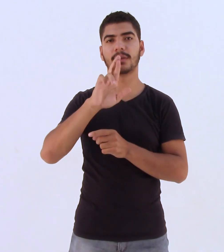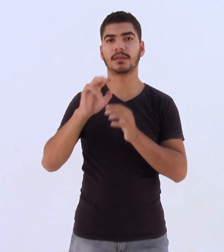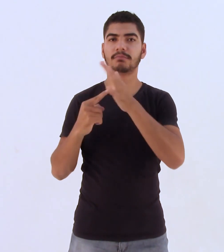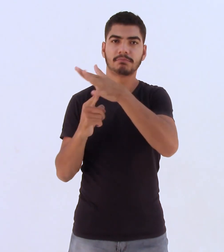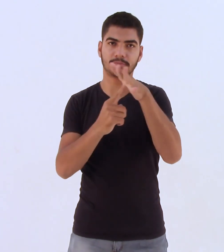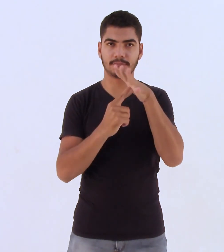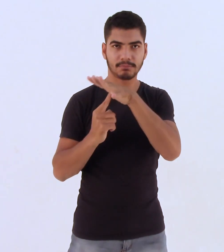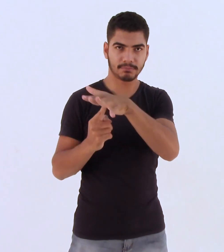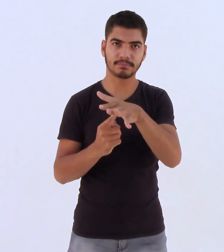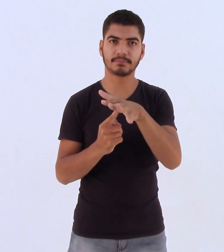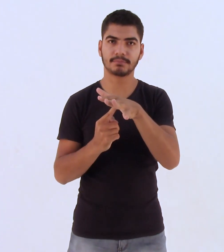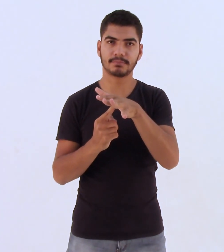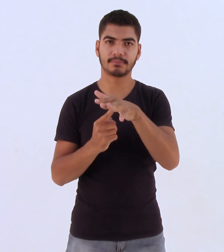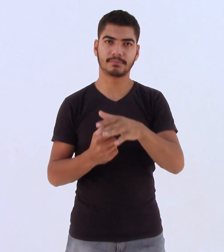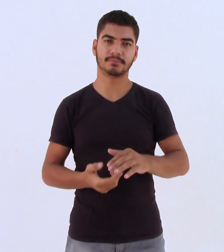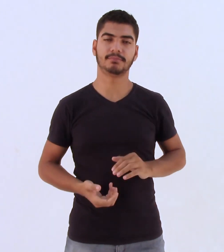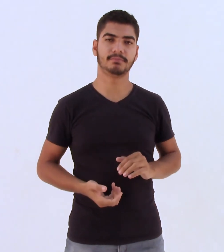que